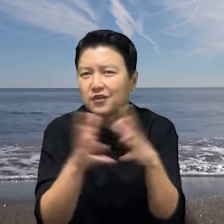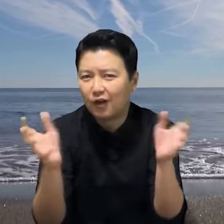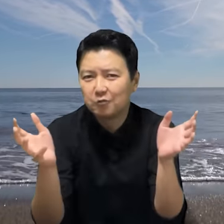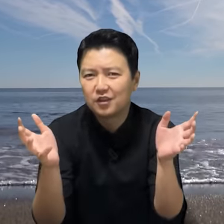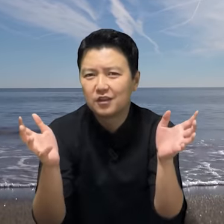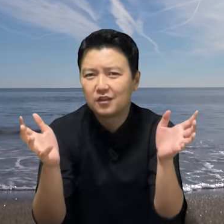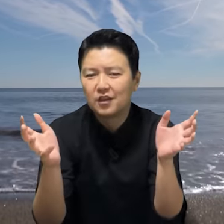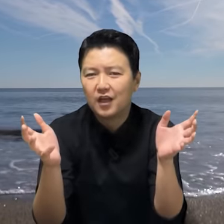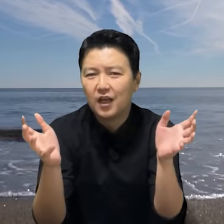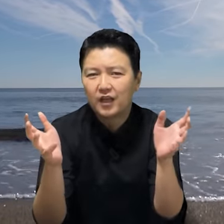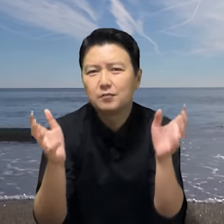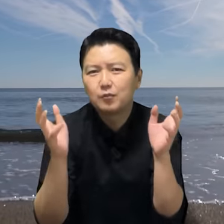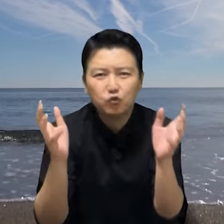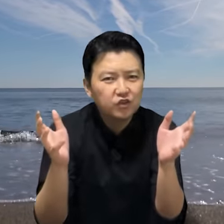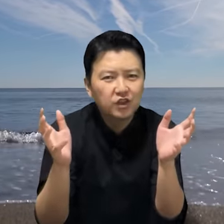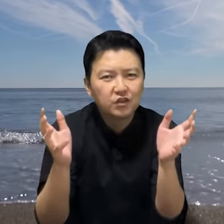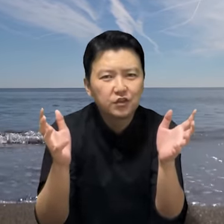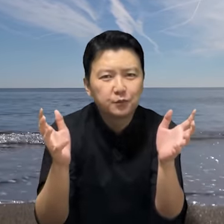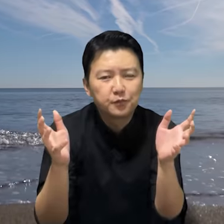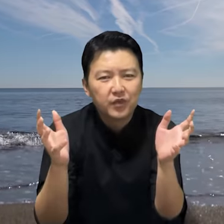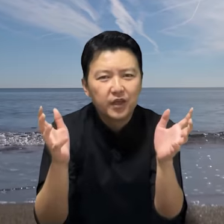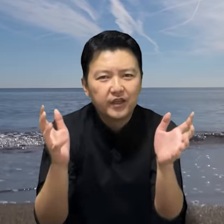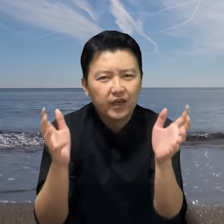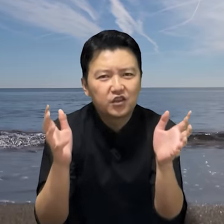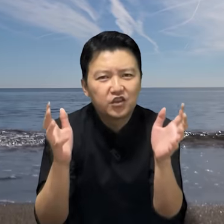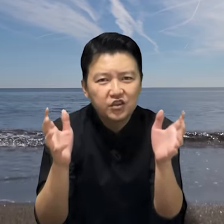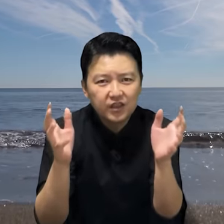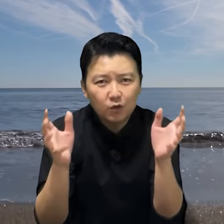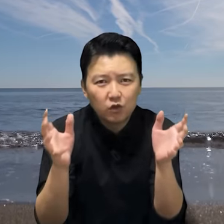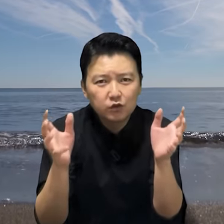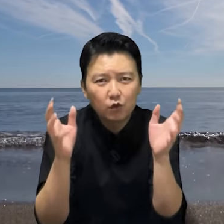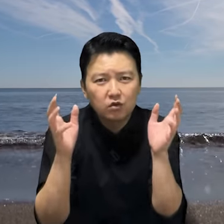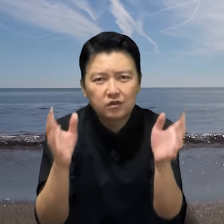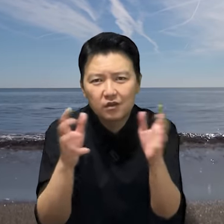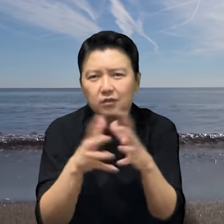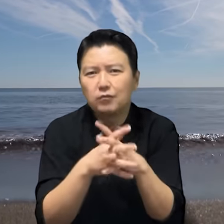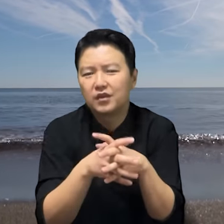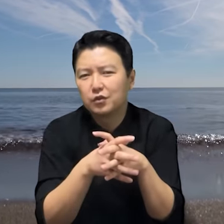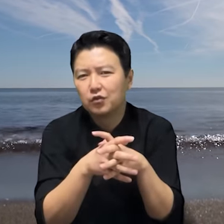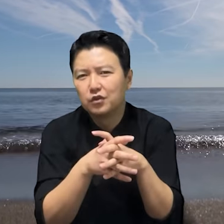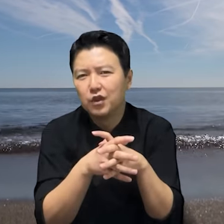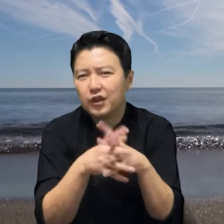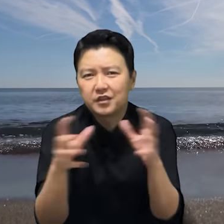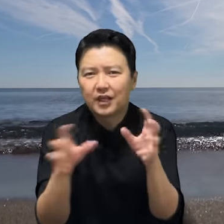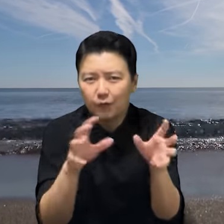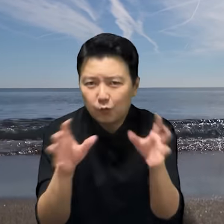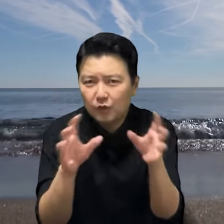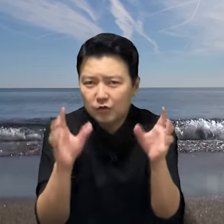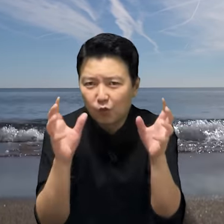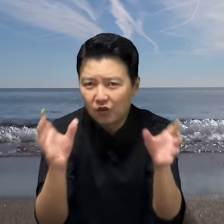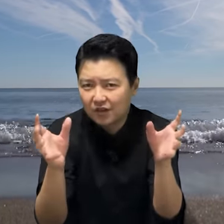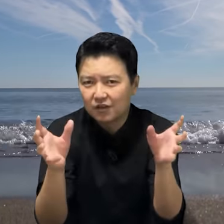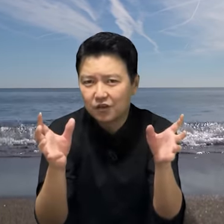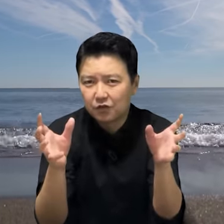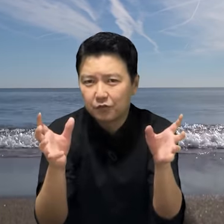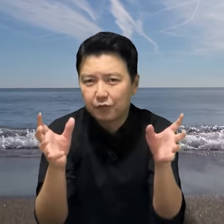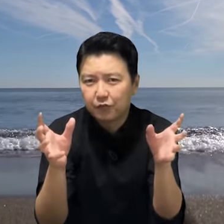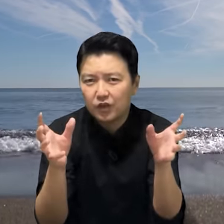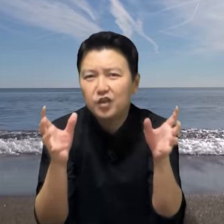나옵니다. 하지만 문제는 얘가 진짜 권총을 처음 만져보니 이 사용법을 몰랐던 거죠. 이